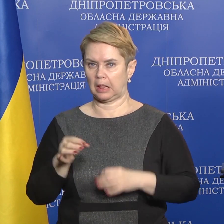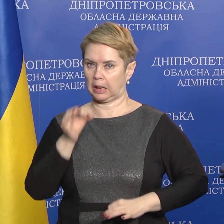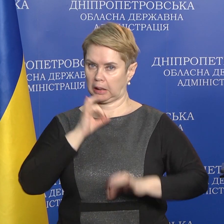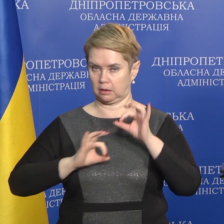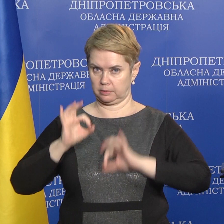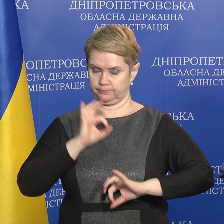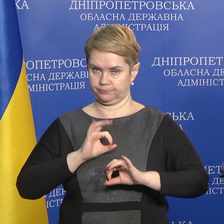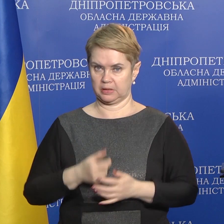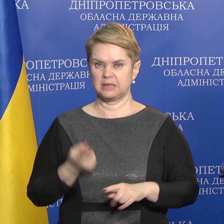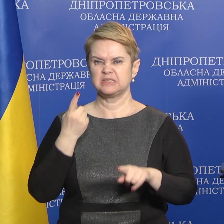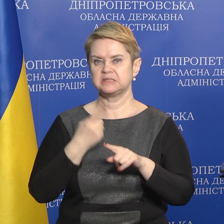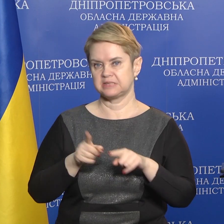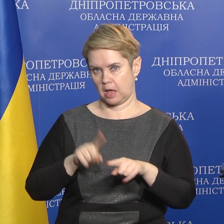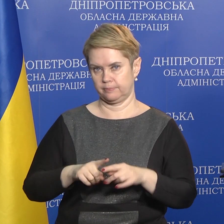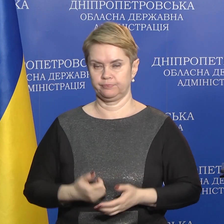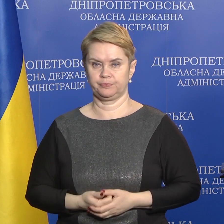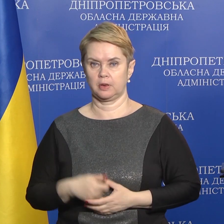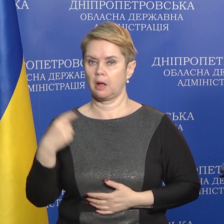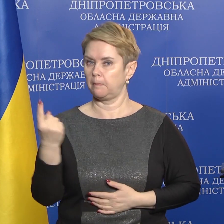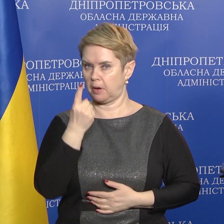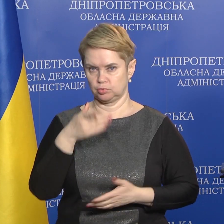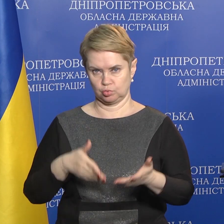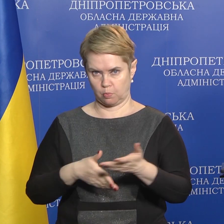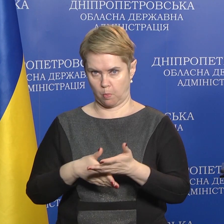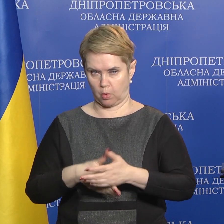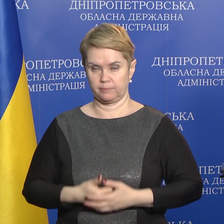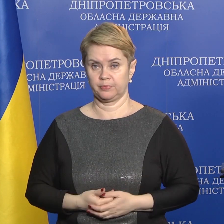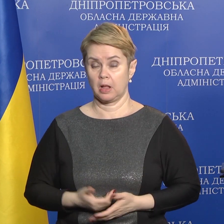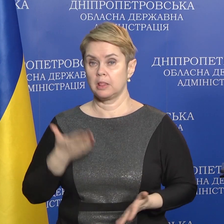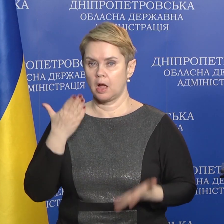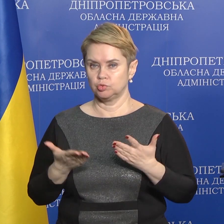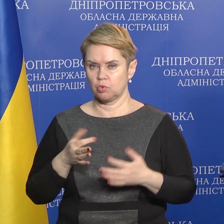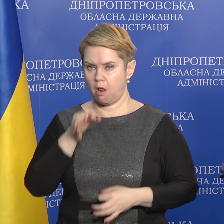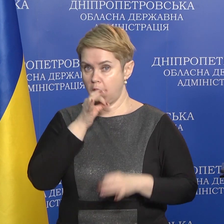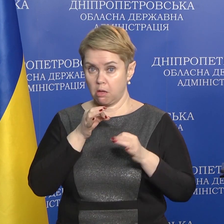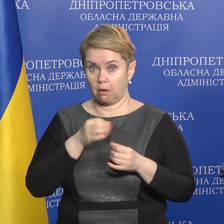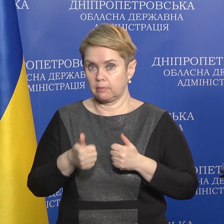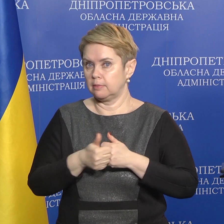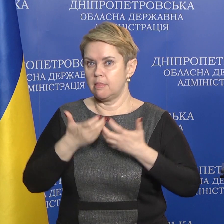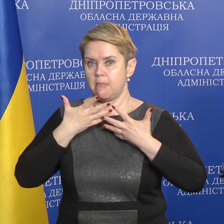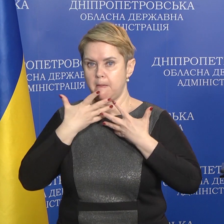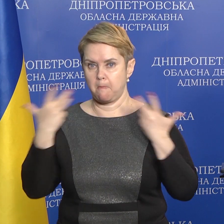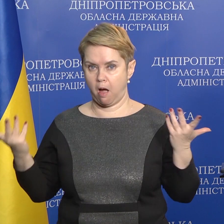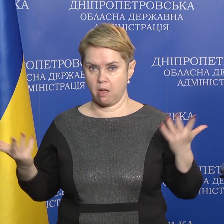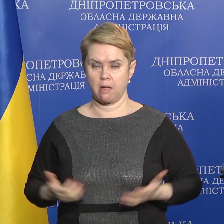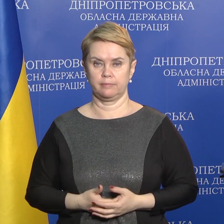ліки. Це перша допомога. Якщо ліків немає,